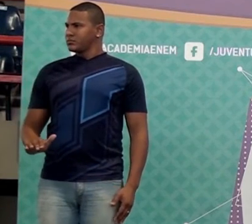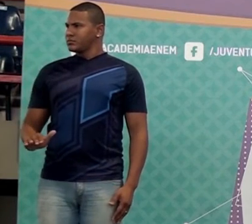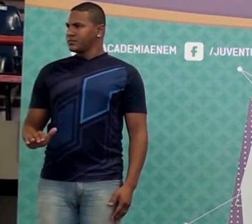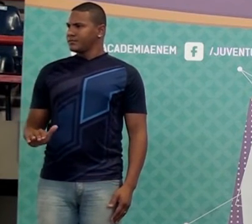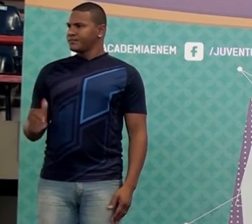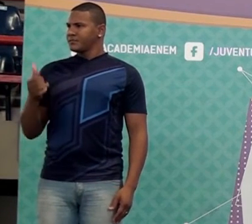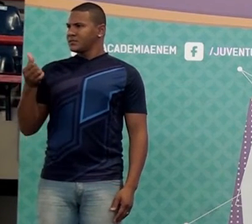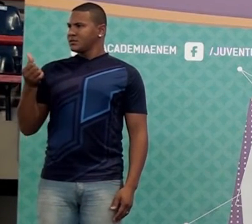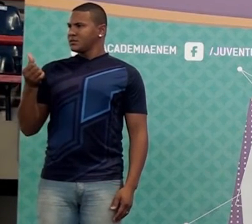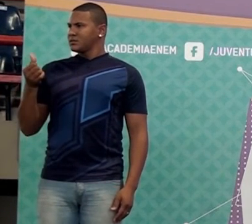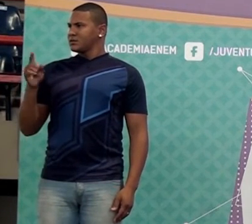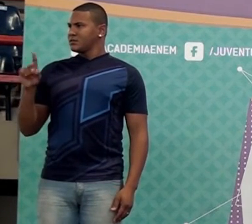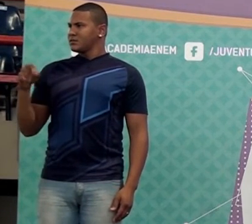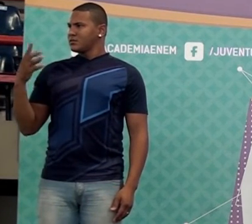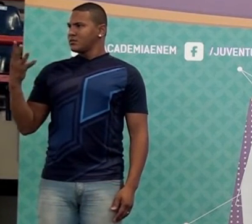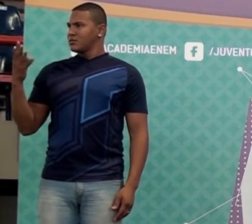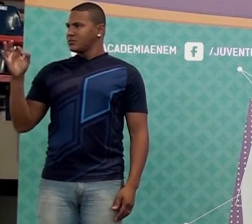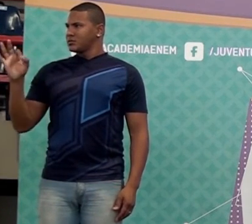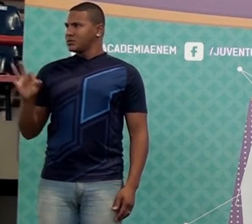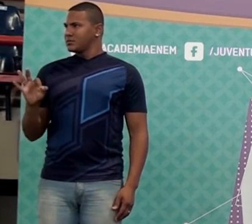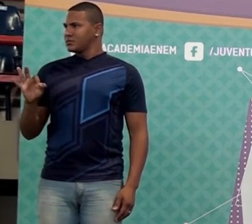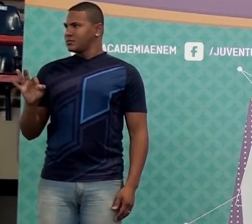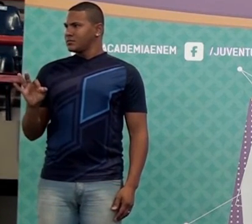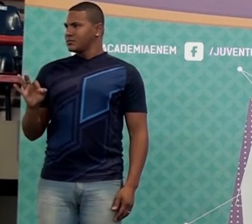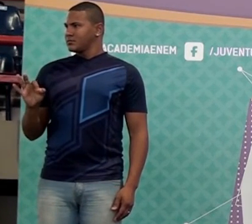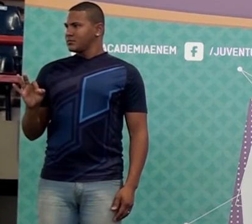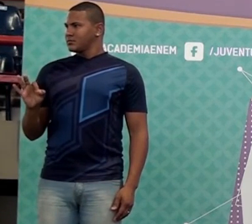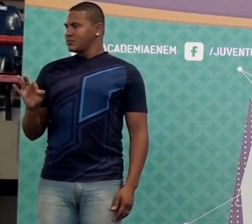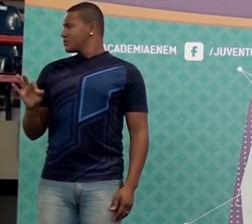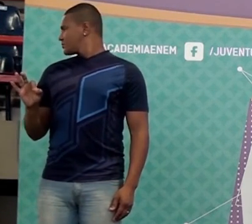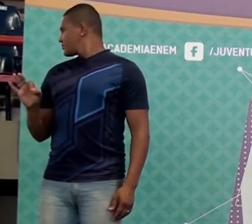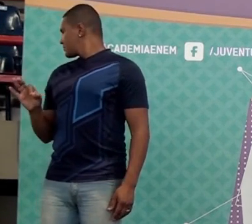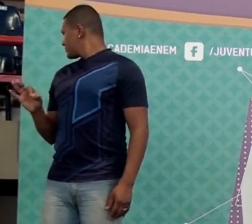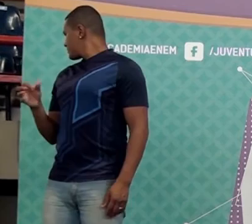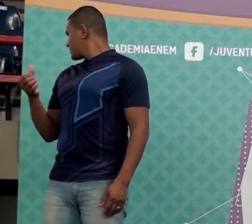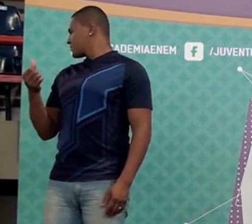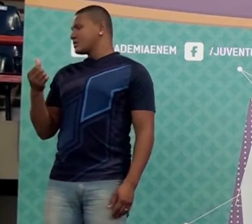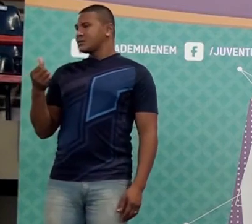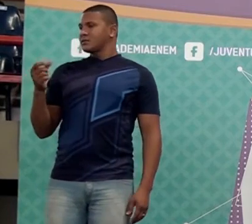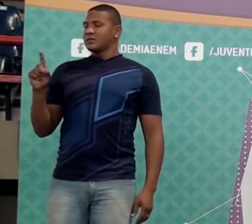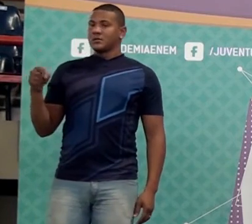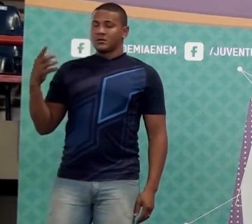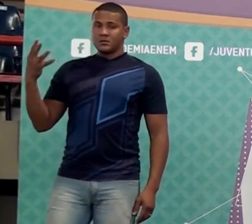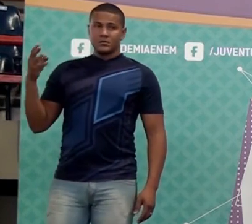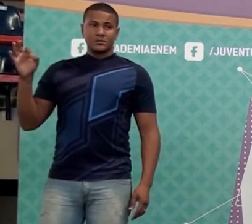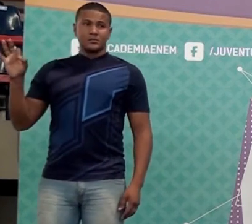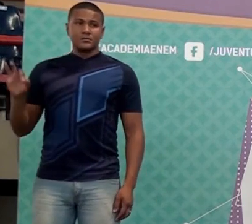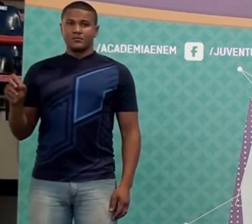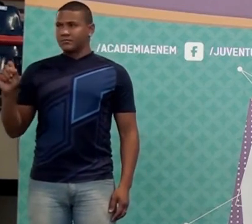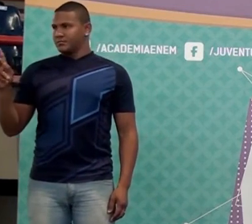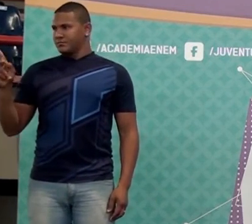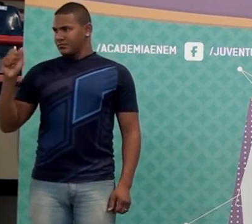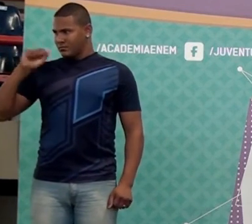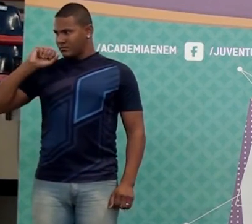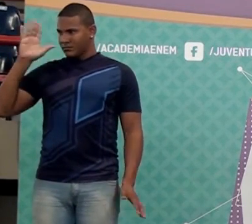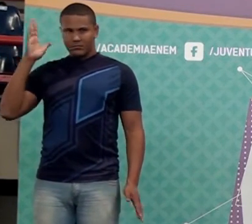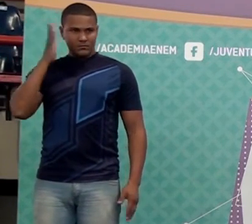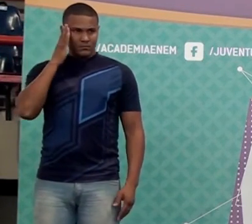6,4%. Tá certo? 6,4% diminuiu. Tá claro isso, pessoal?